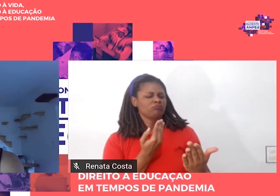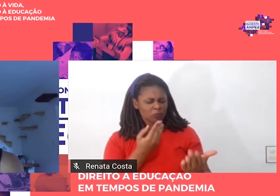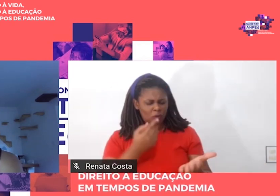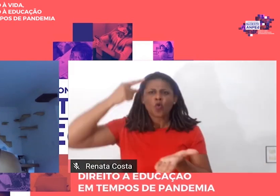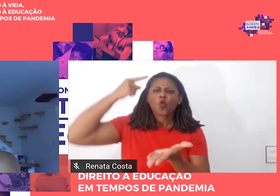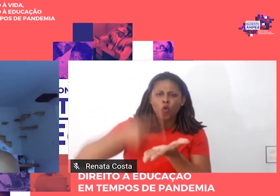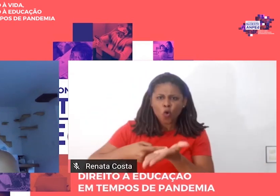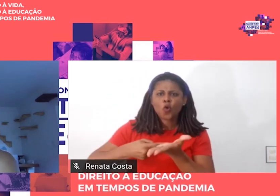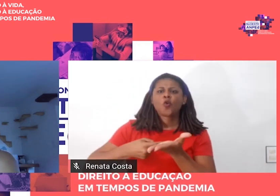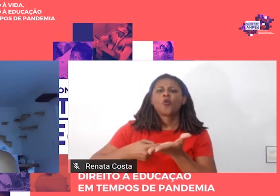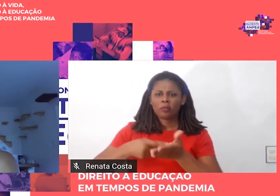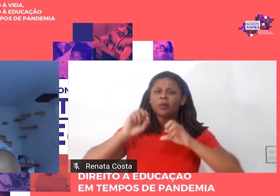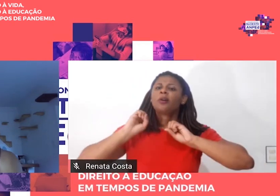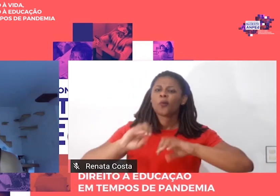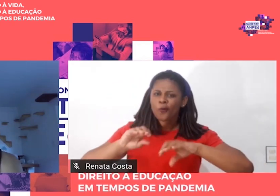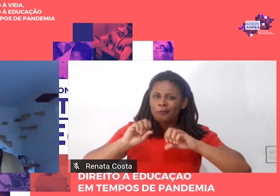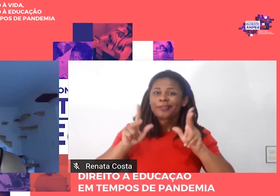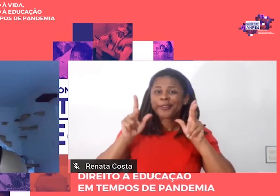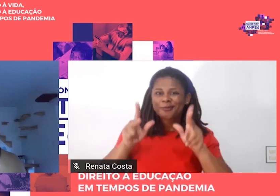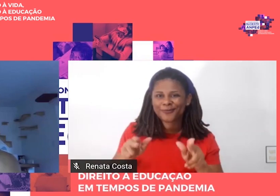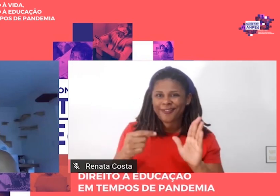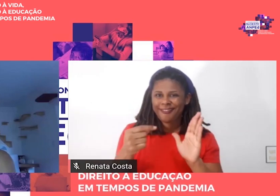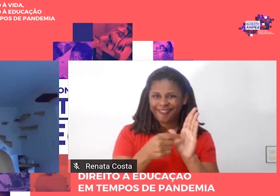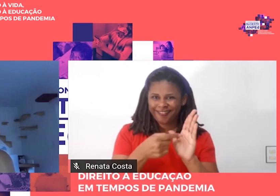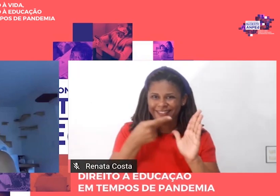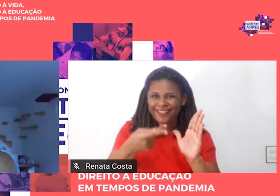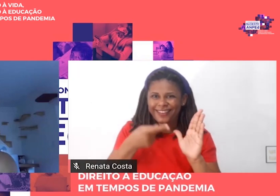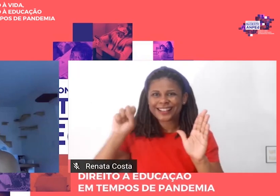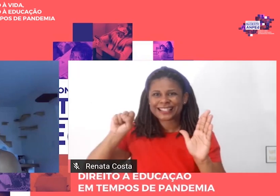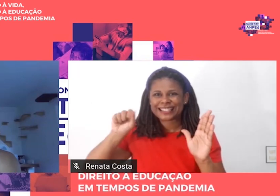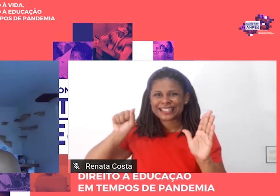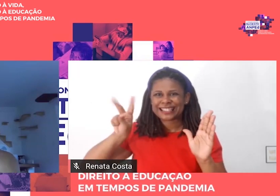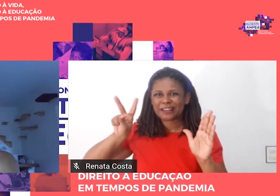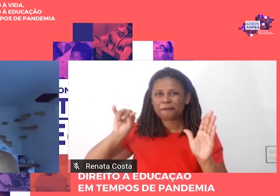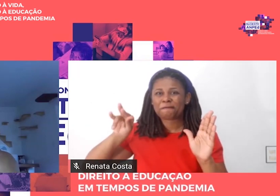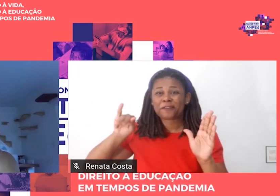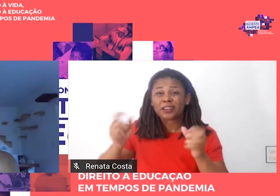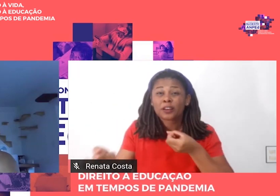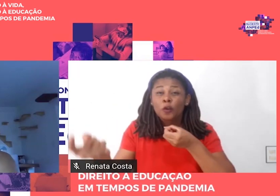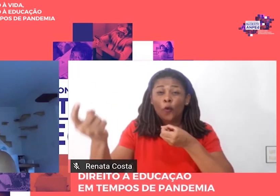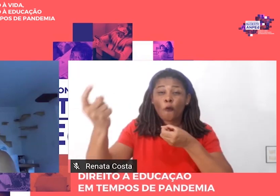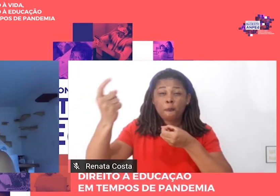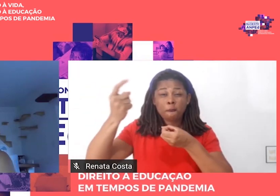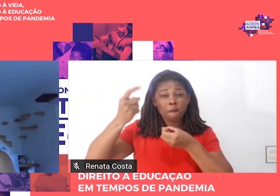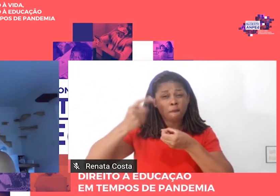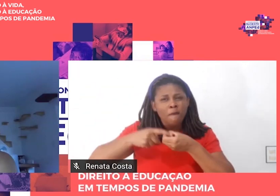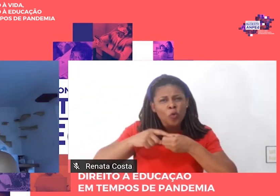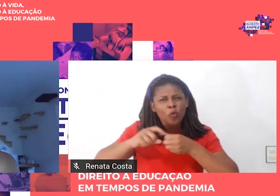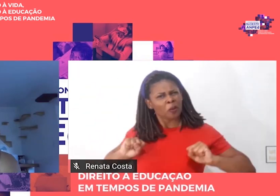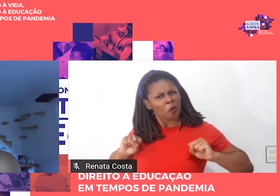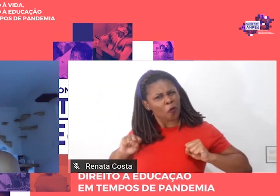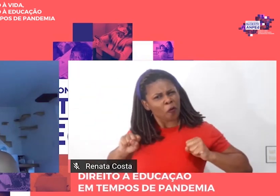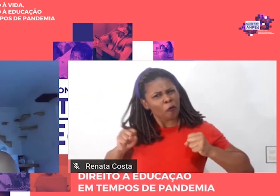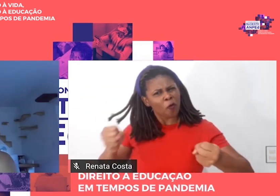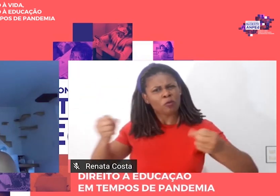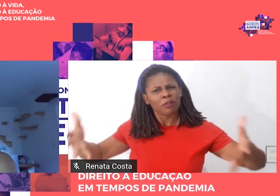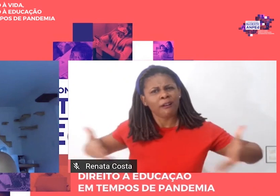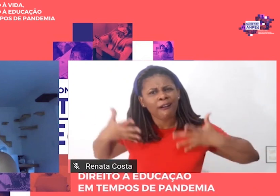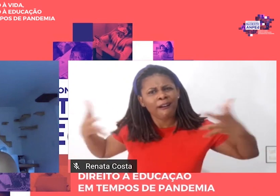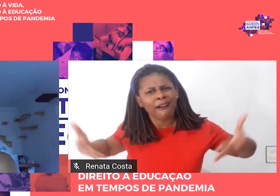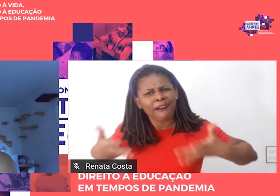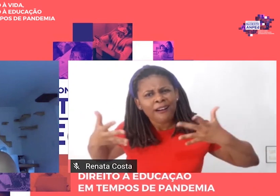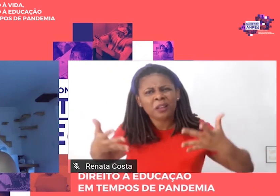Nas palavras de Saviene trata-se de retomar vigorosamente a luta contra a